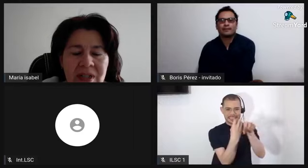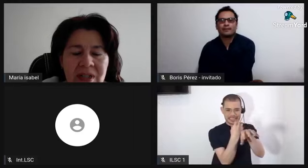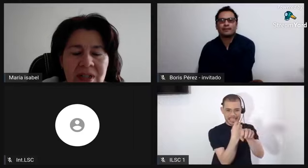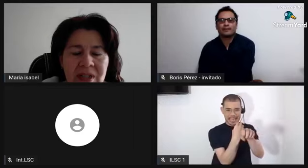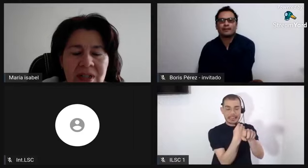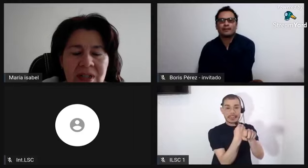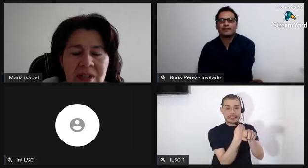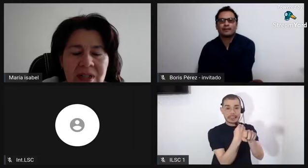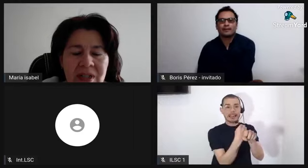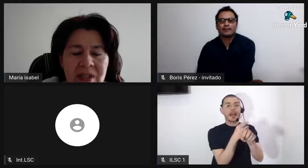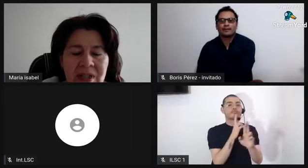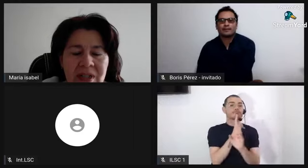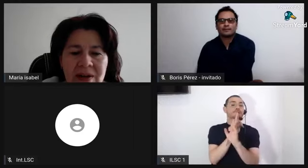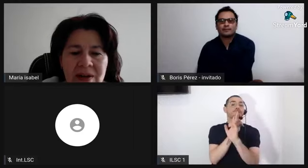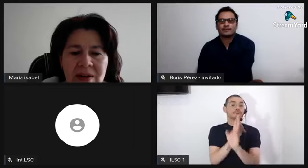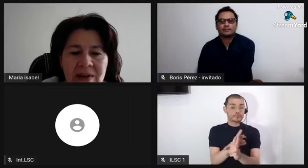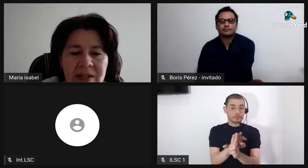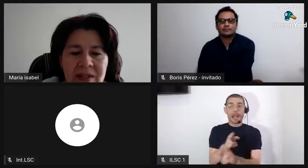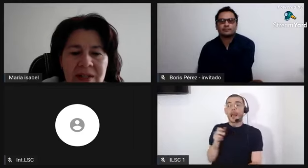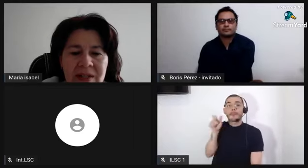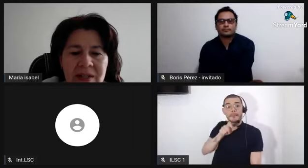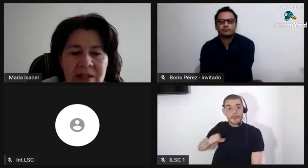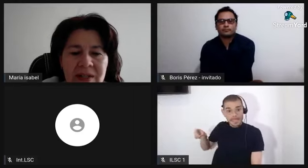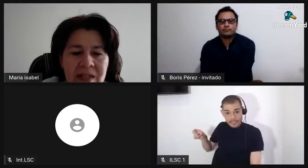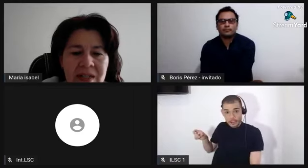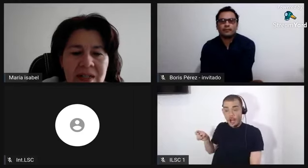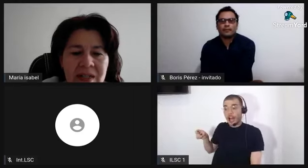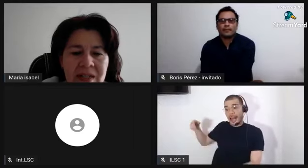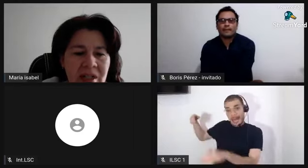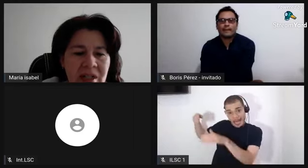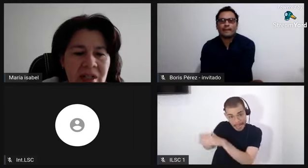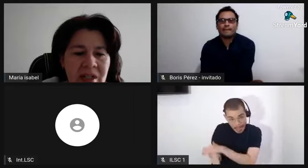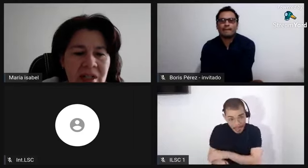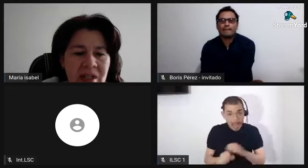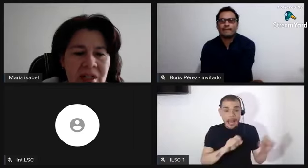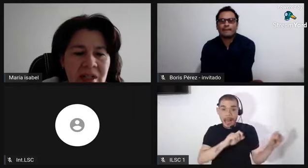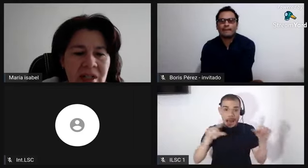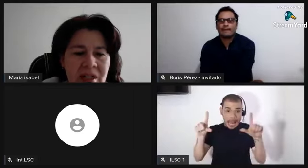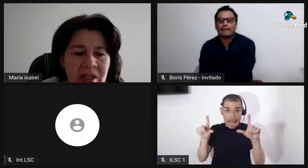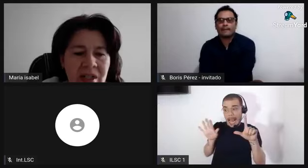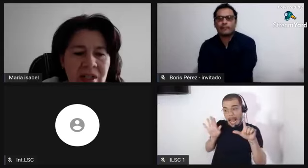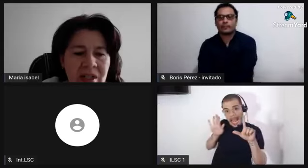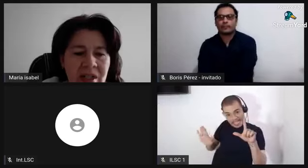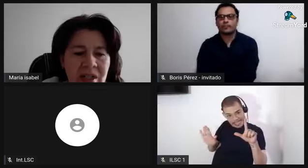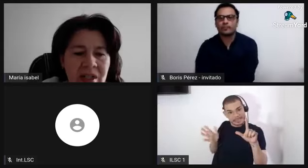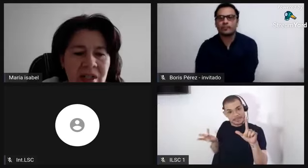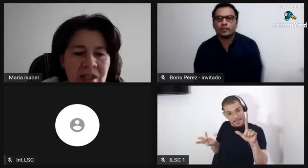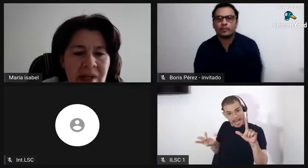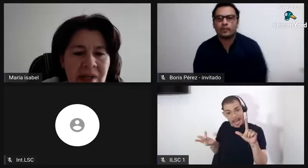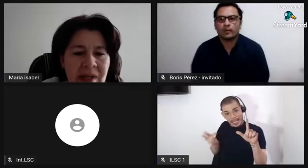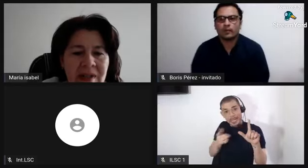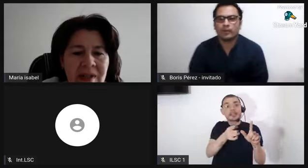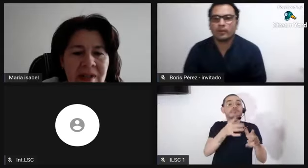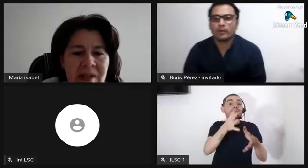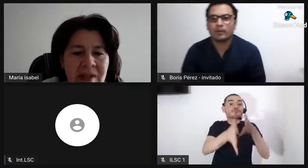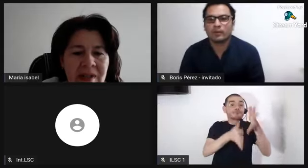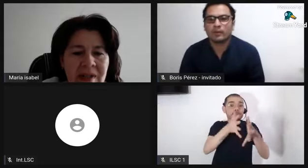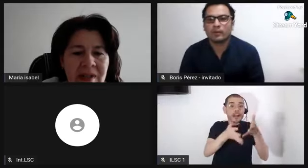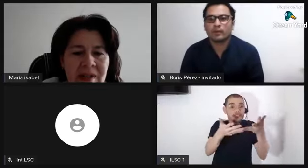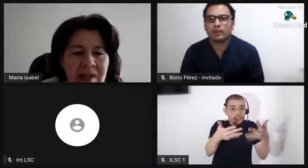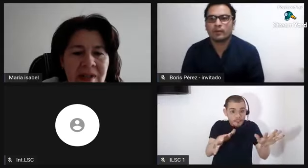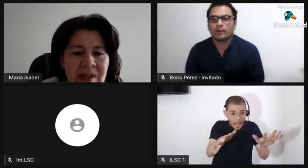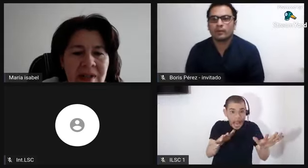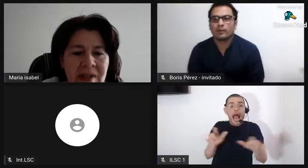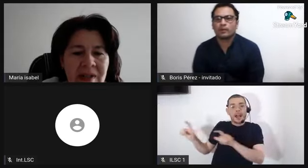Entonces, para quienes vayan entrando, que nos den un momento para subirlos a las que se termina la respuesta a una de las preguntas.